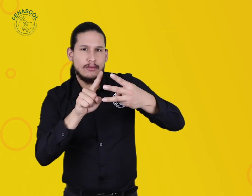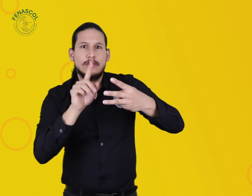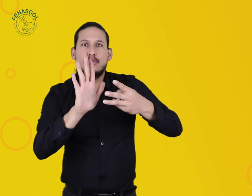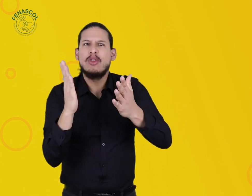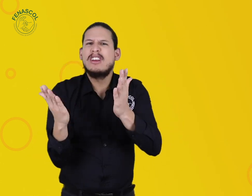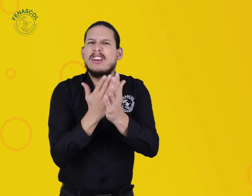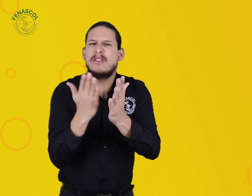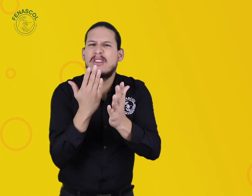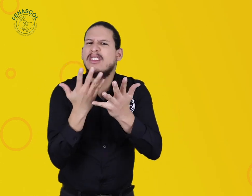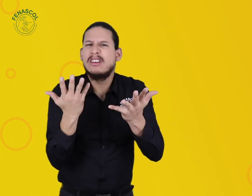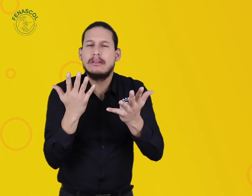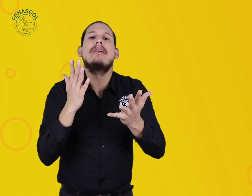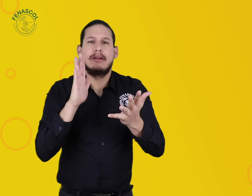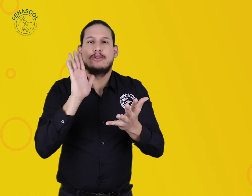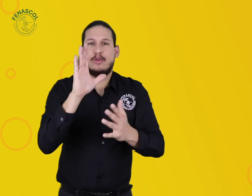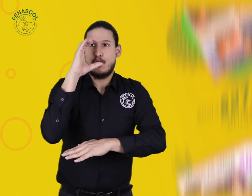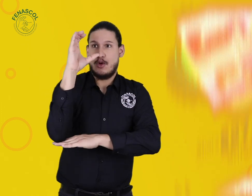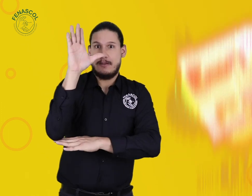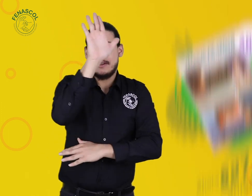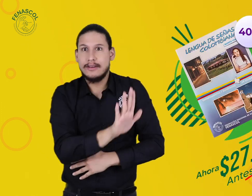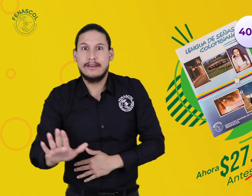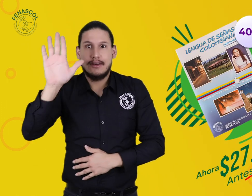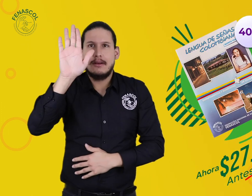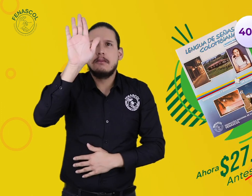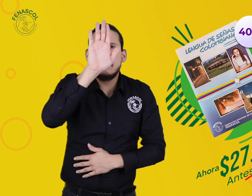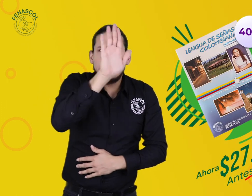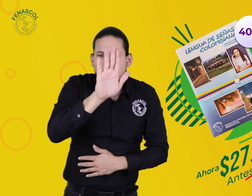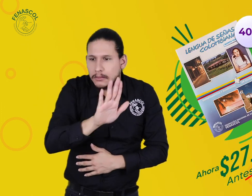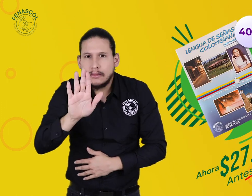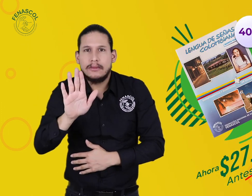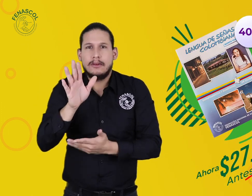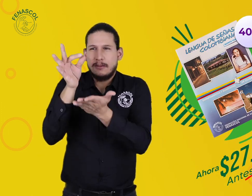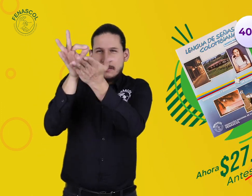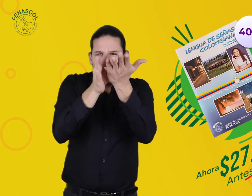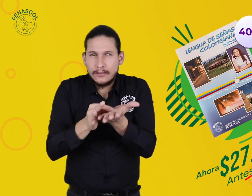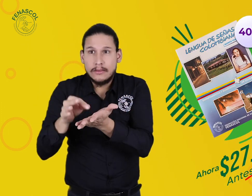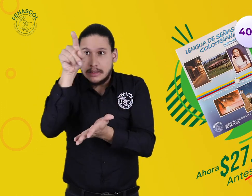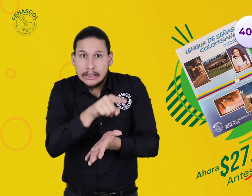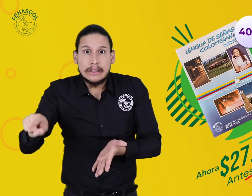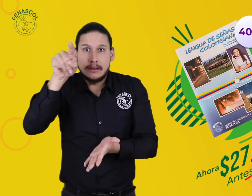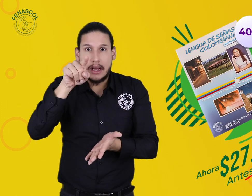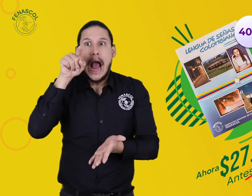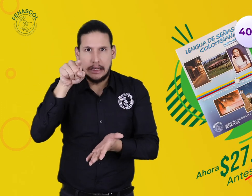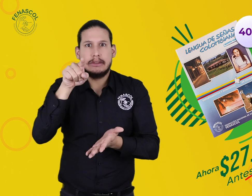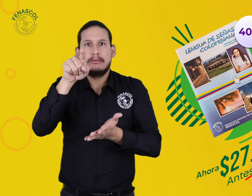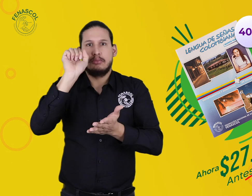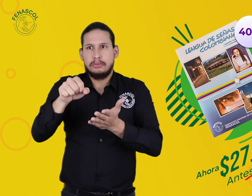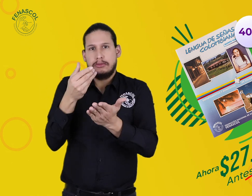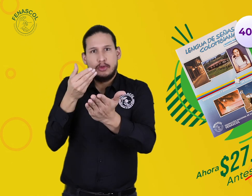El segundo es el tomo número 5, lengua de señas colombiana, departamentos y municipios de Colombia. El precio es